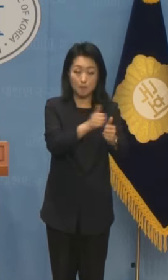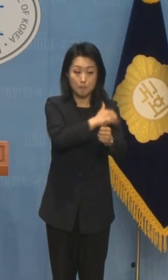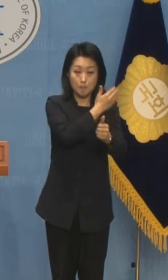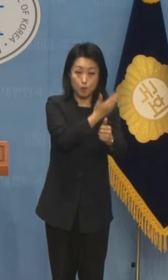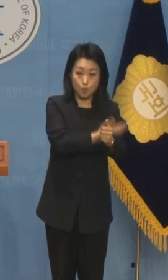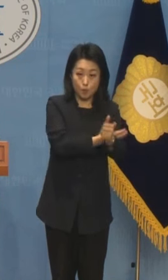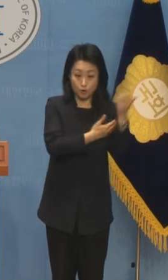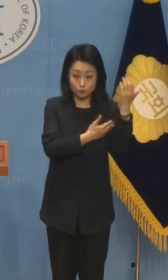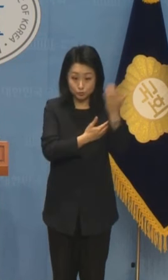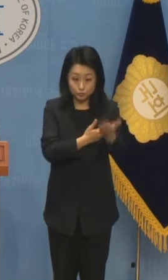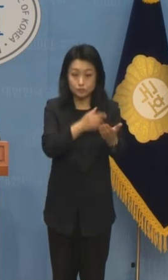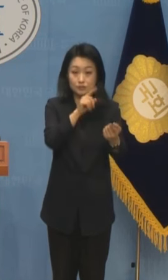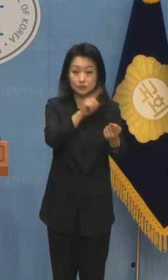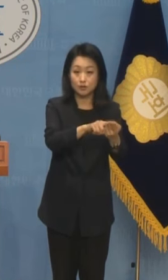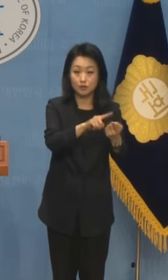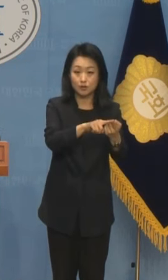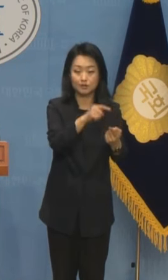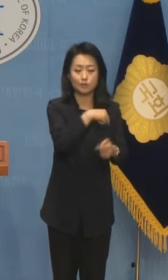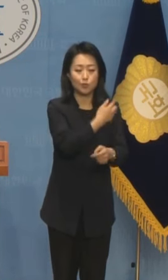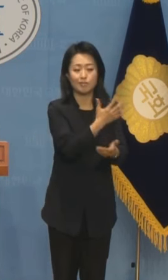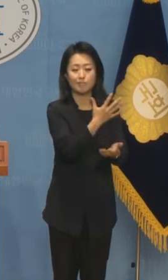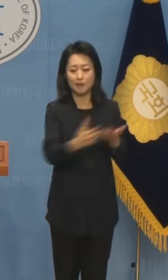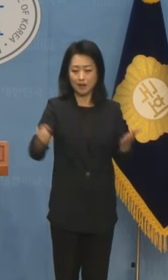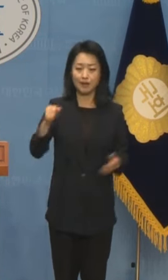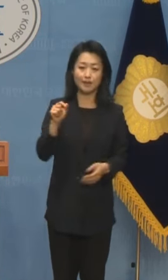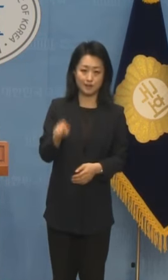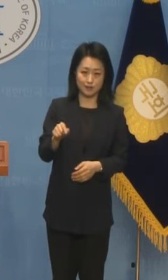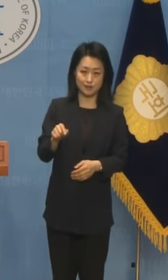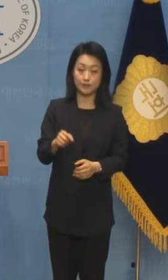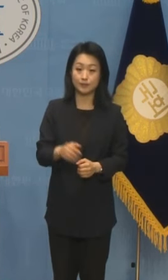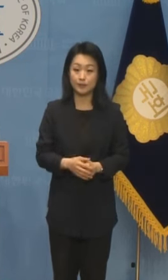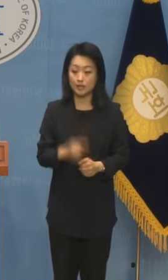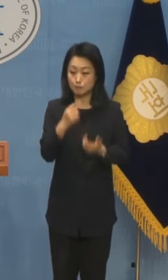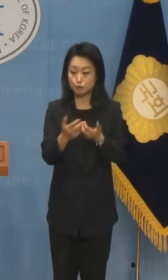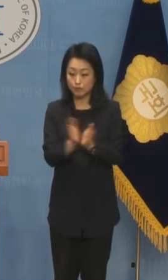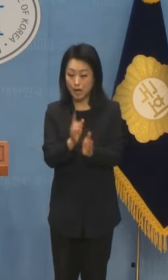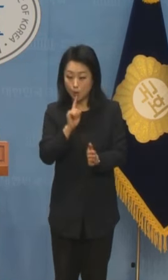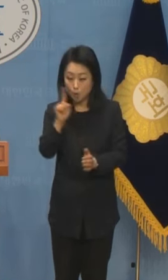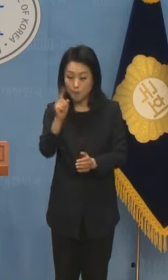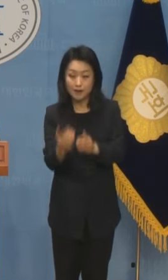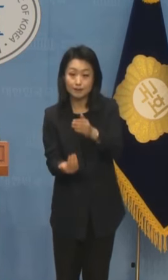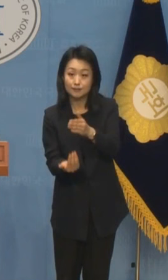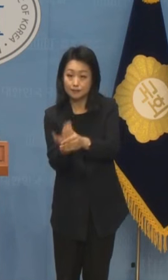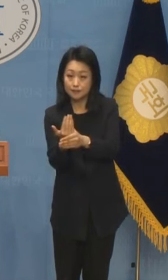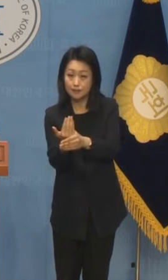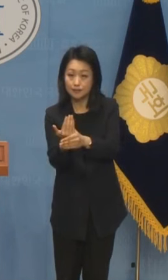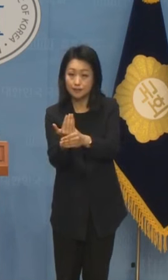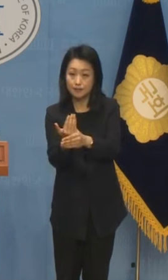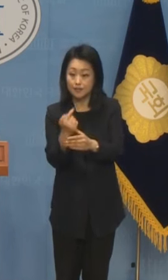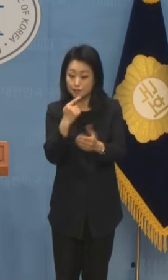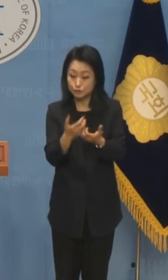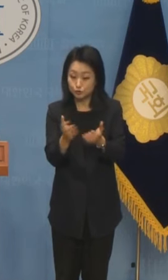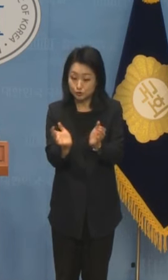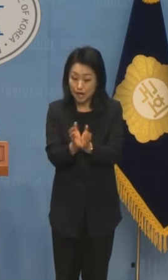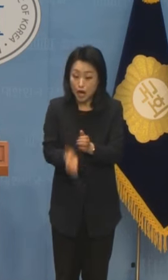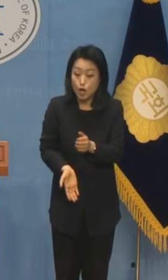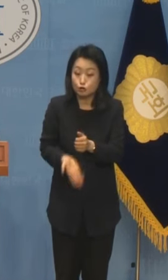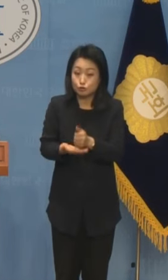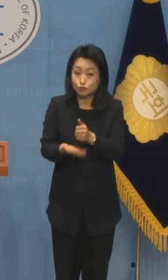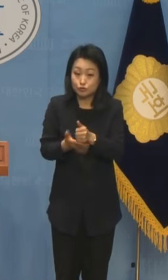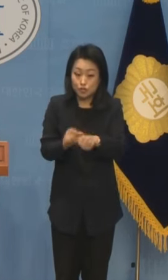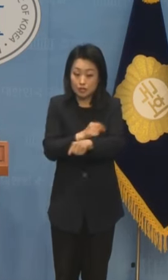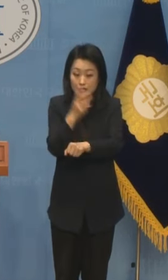위헌적인 법률입니다. 더불어민주당이 고발한 사건을 더불어민주당에서 추천한